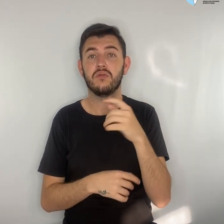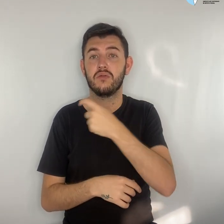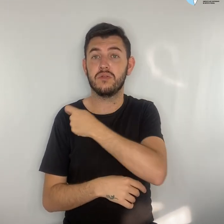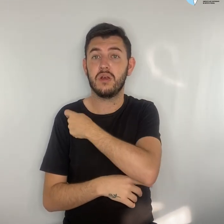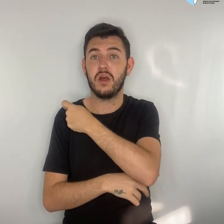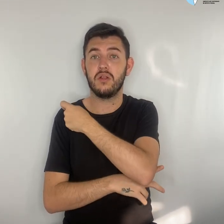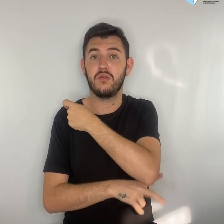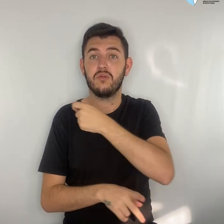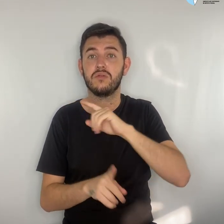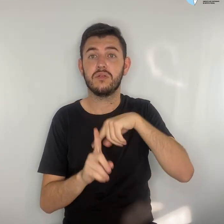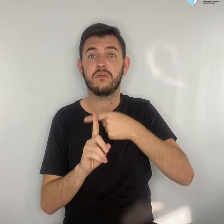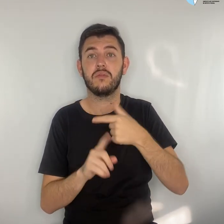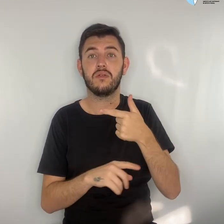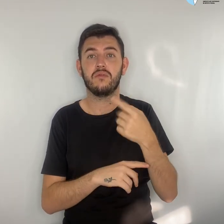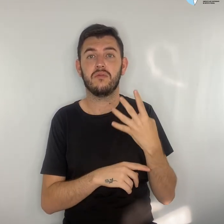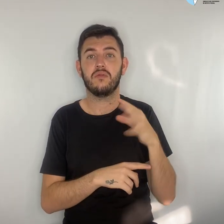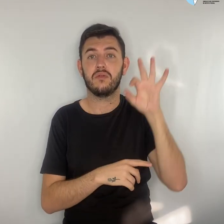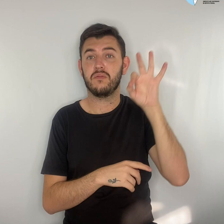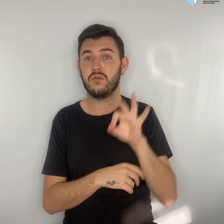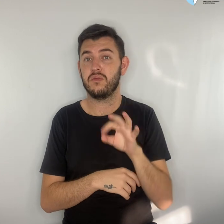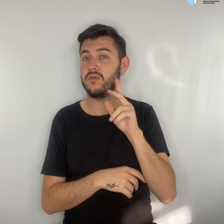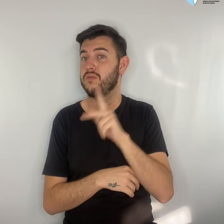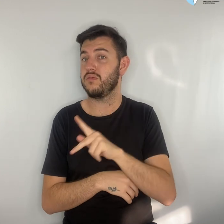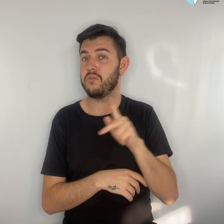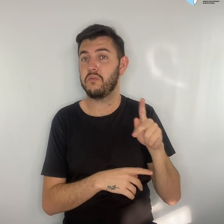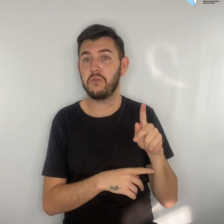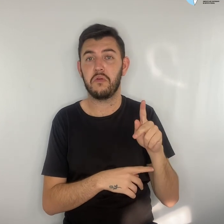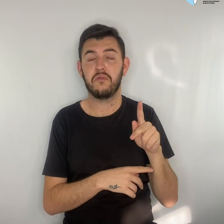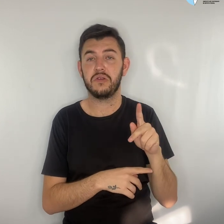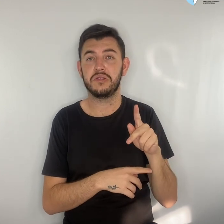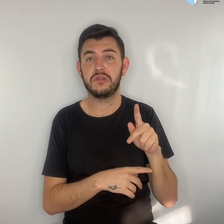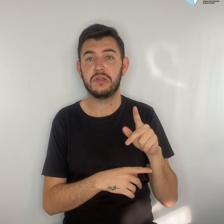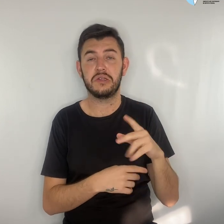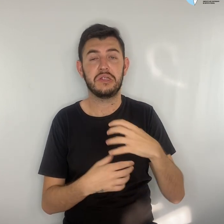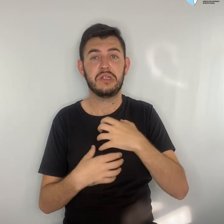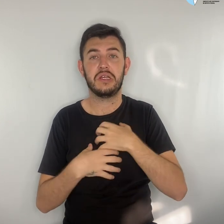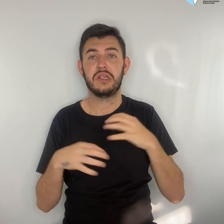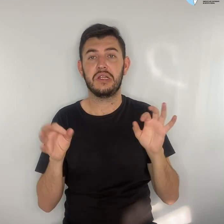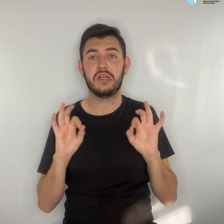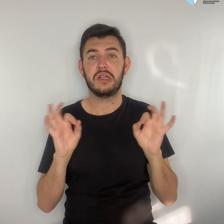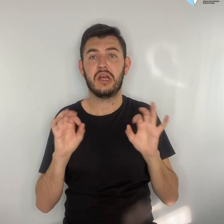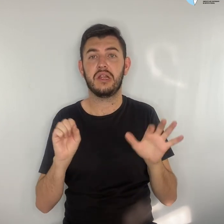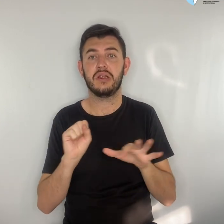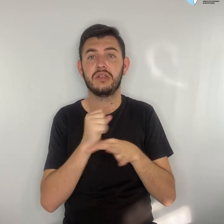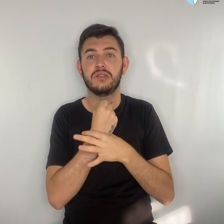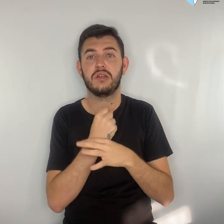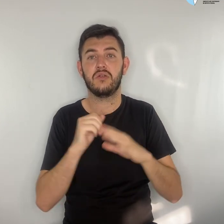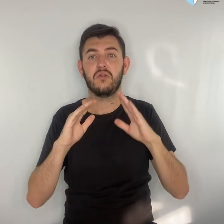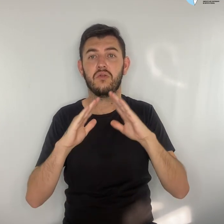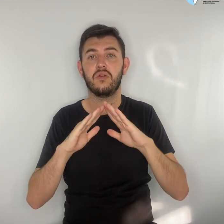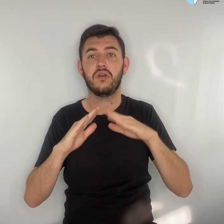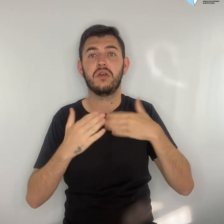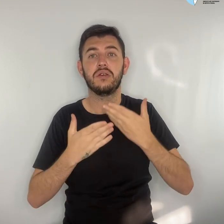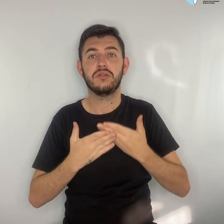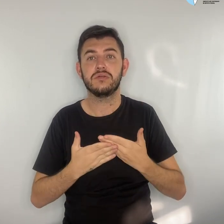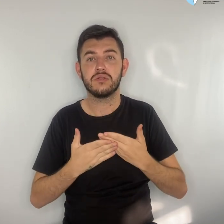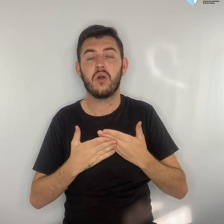% dos professores não se sentem seguros no entorno das escolas. 26